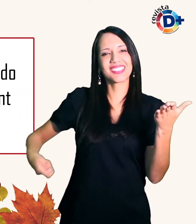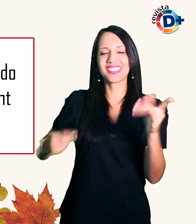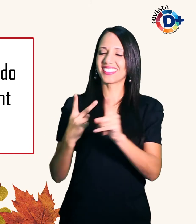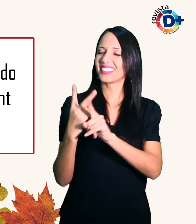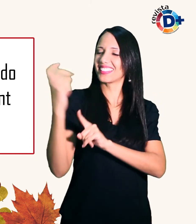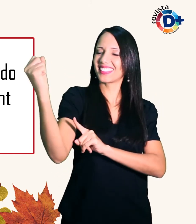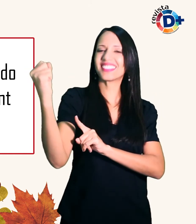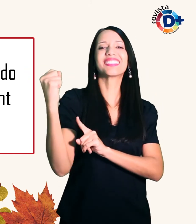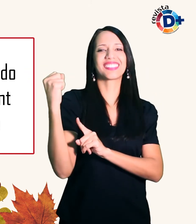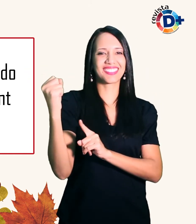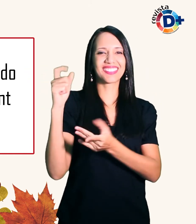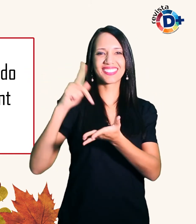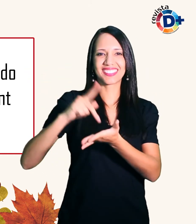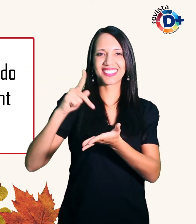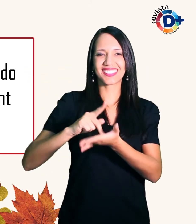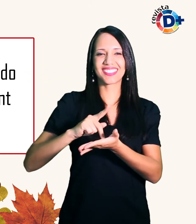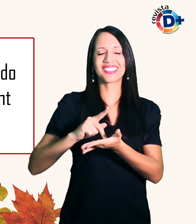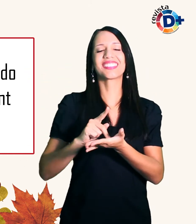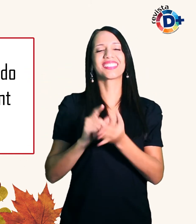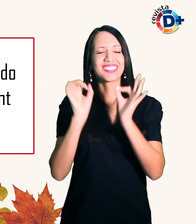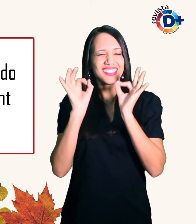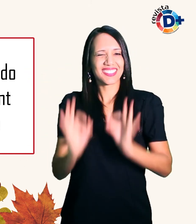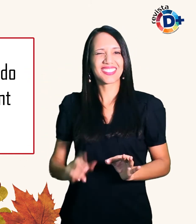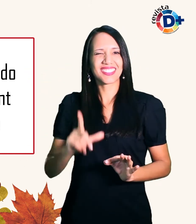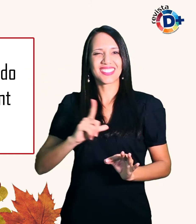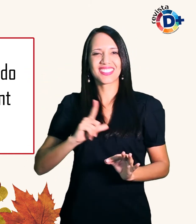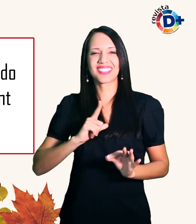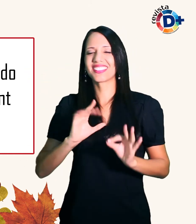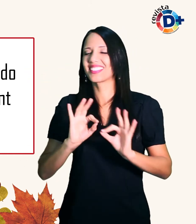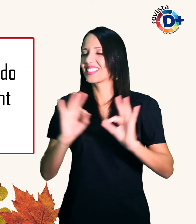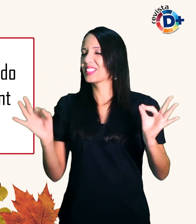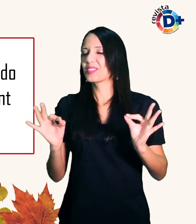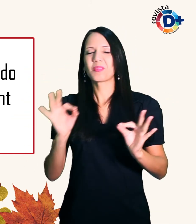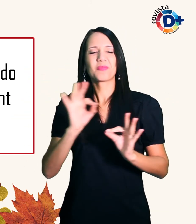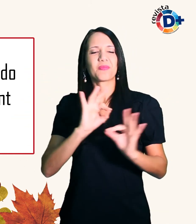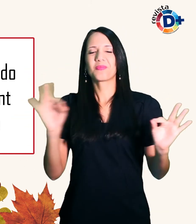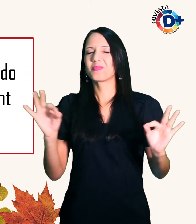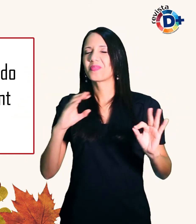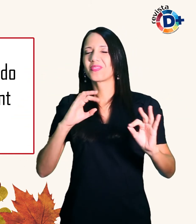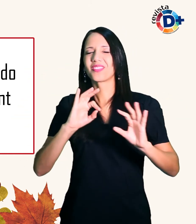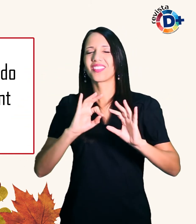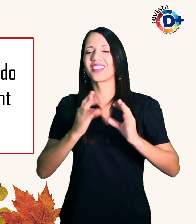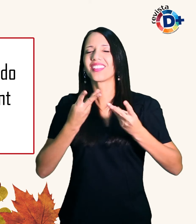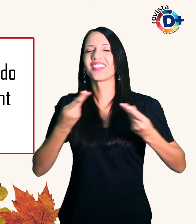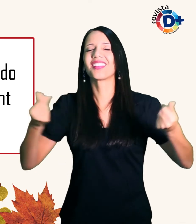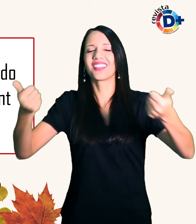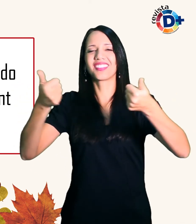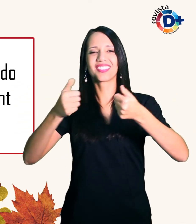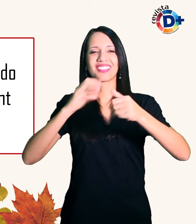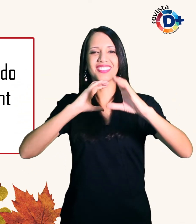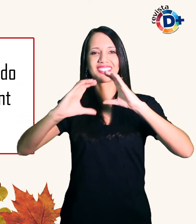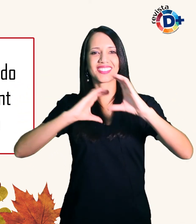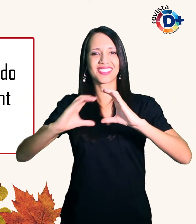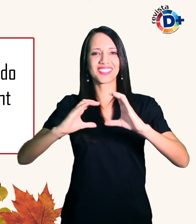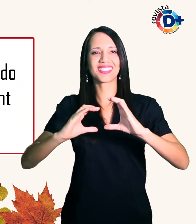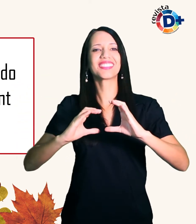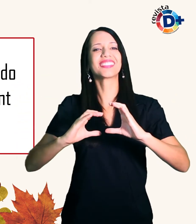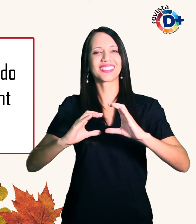neste quesito São exímios na arte de comunicar As dores os